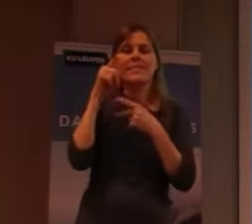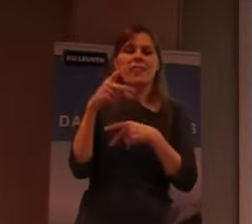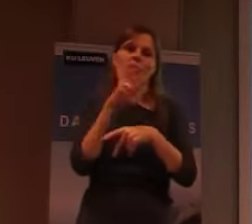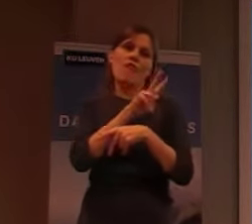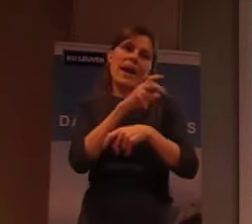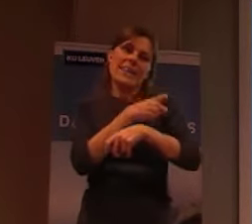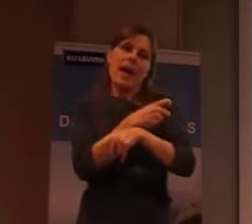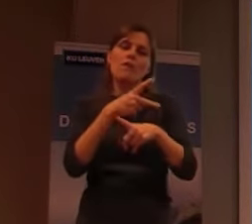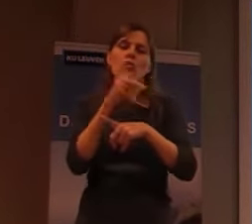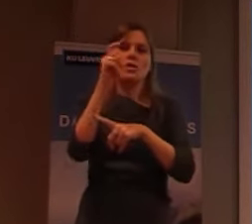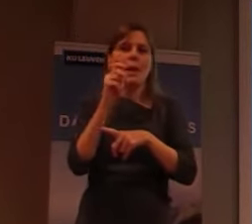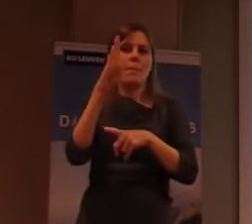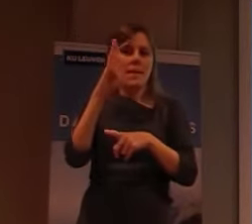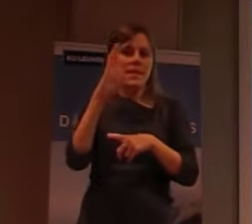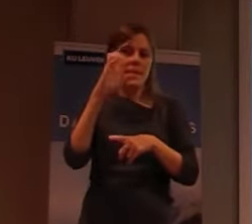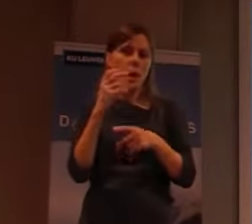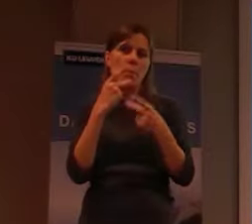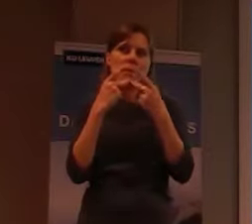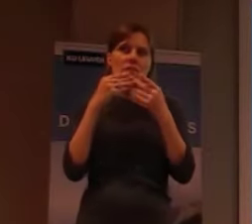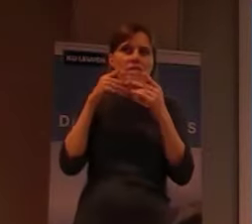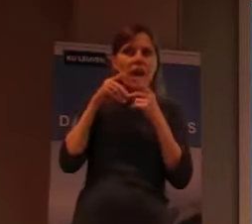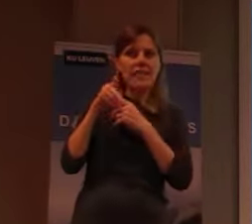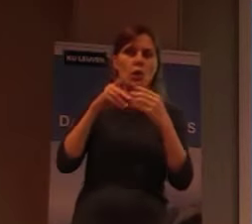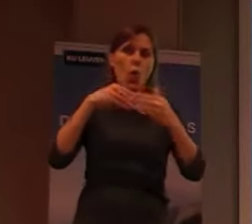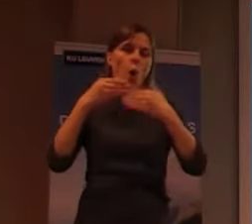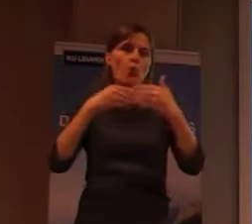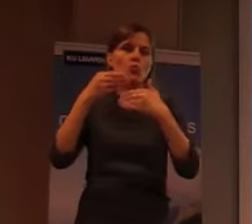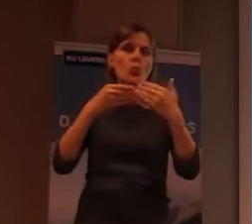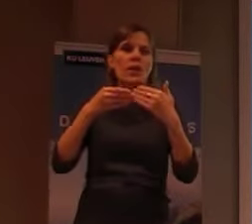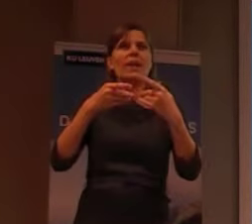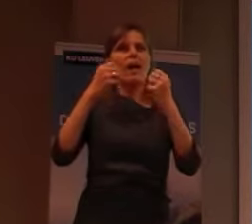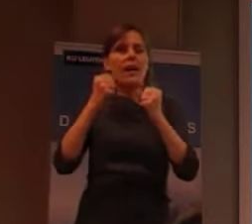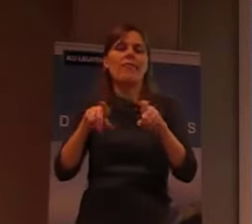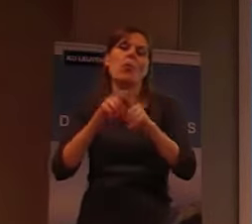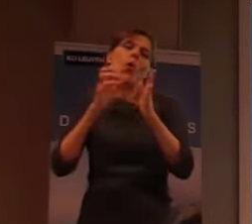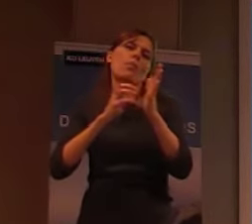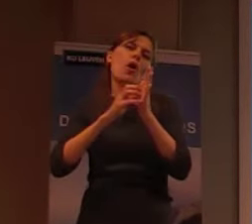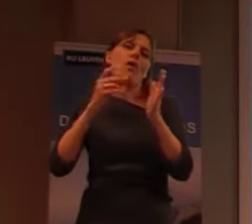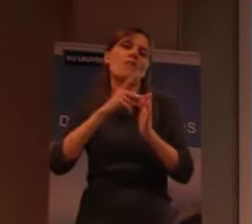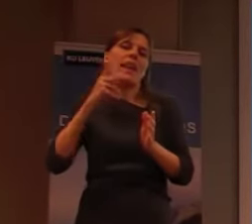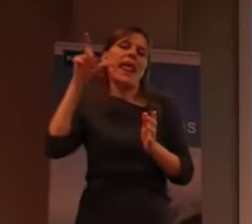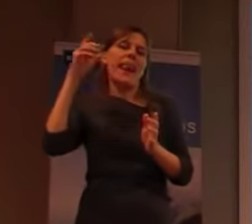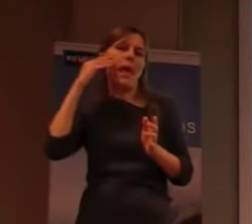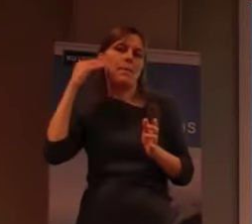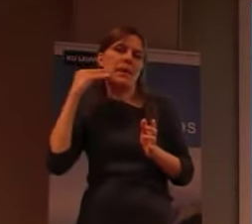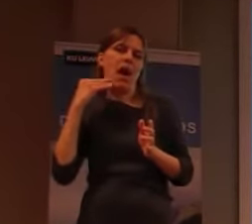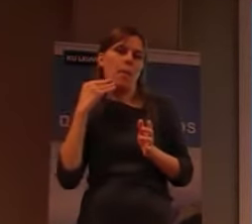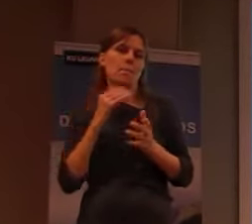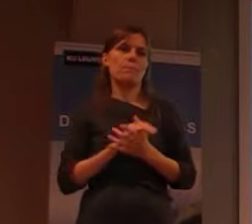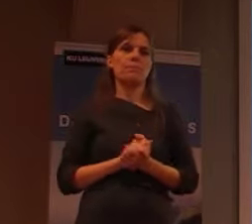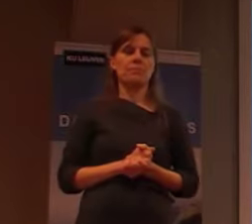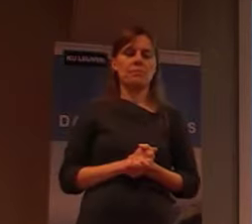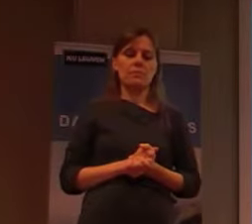tuberculose, verder te ontwikkelen, om het, ook, toepasselijk te maken, voor mensen, om eigenlijk repra, te gaan,